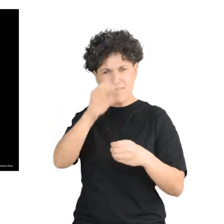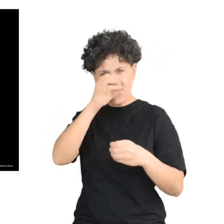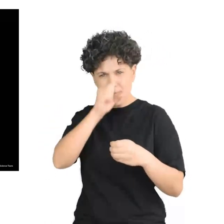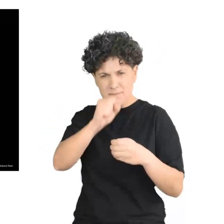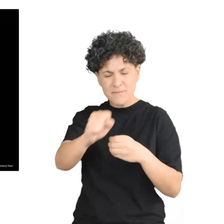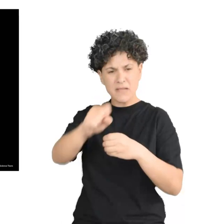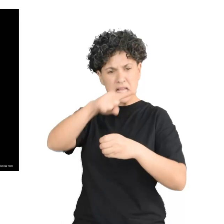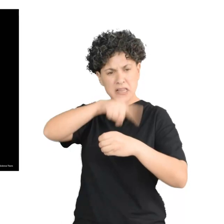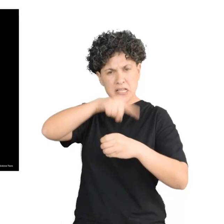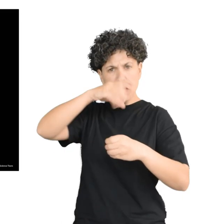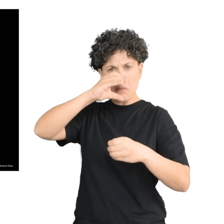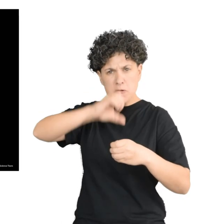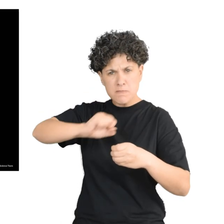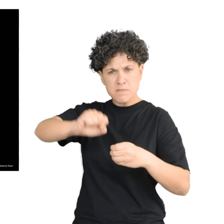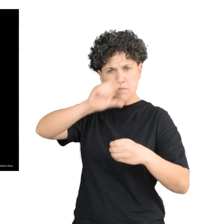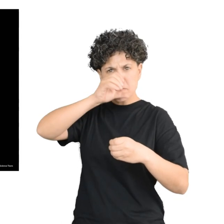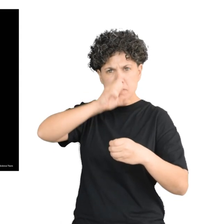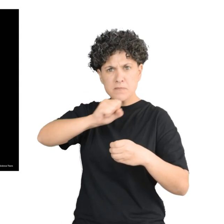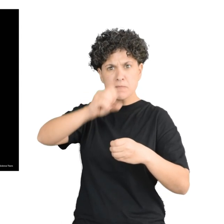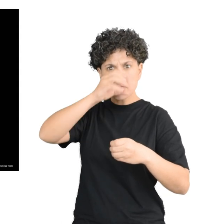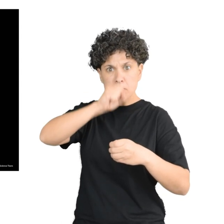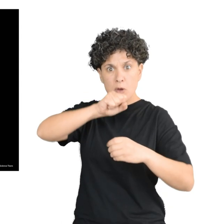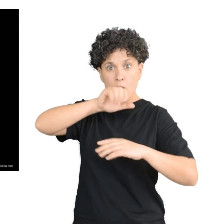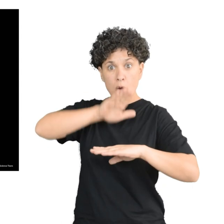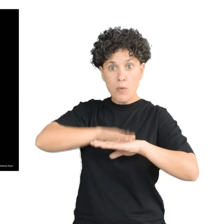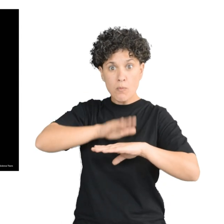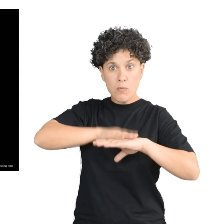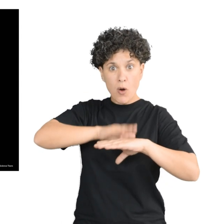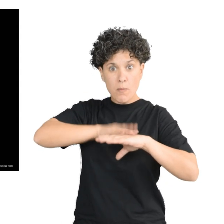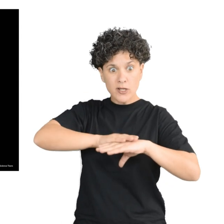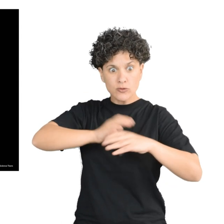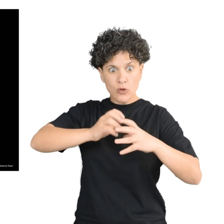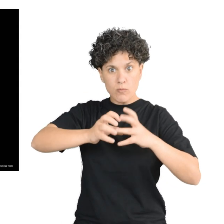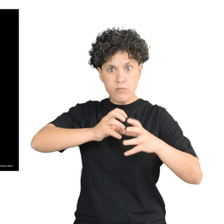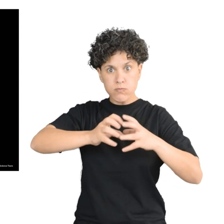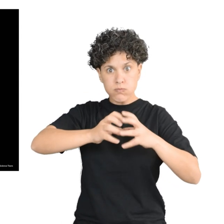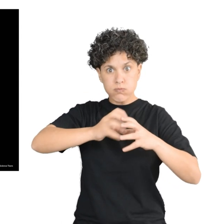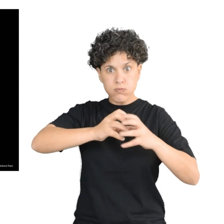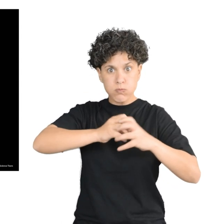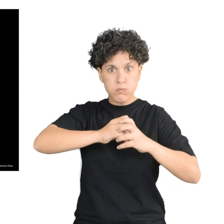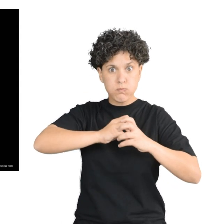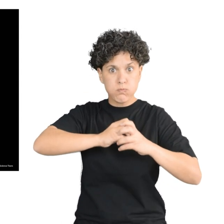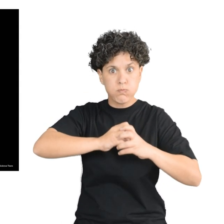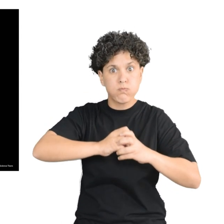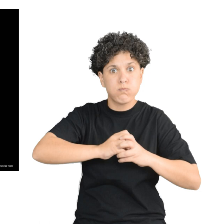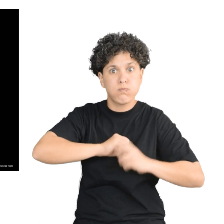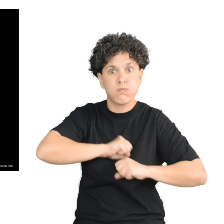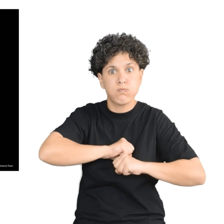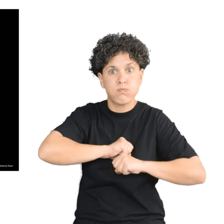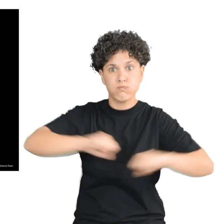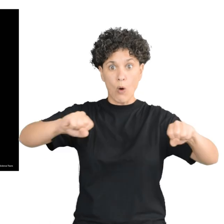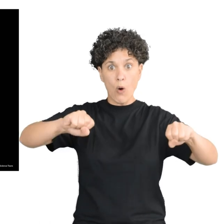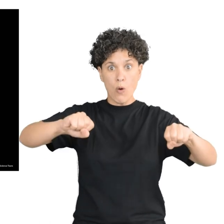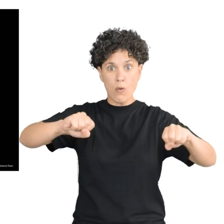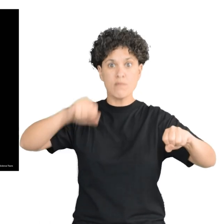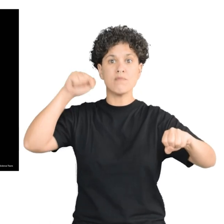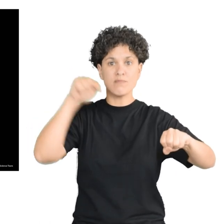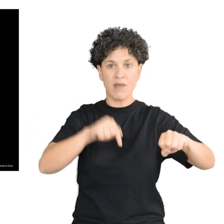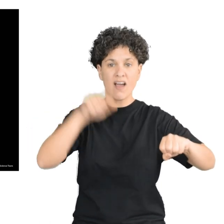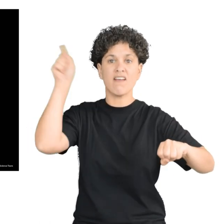Afirma que toda la espacio en un punto muy le el nombre átomo primordial o huevo cósmico. De ahí surge